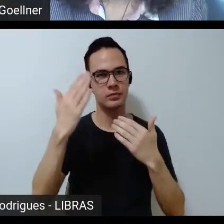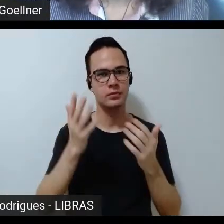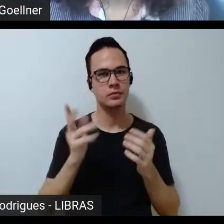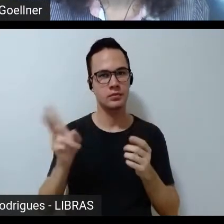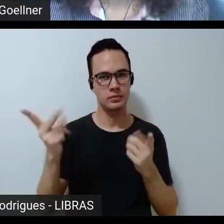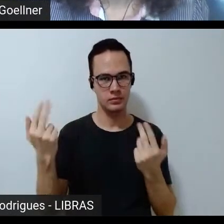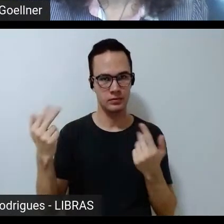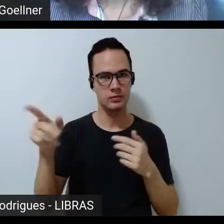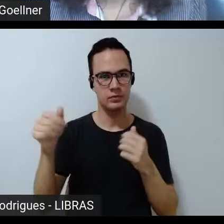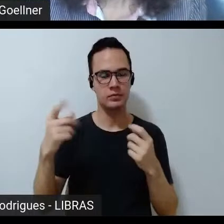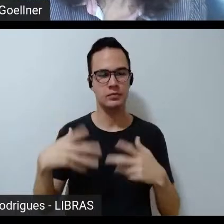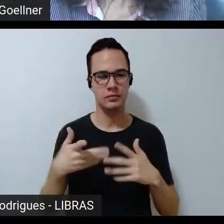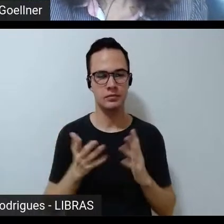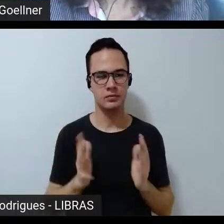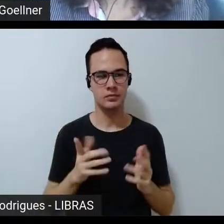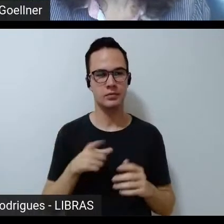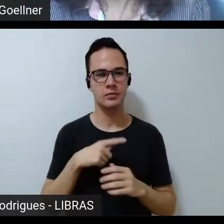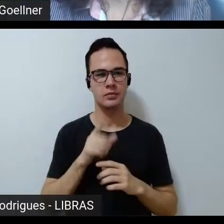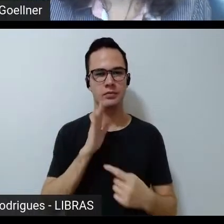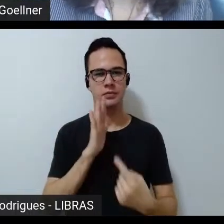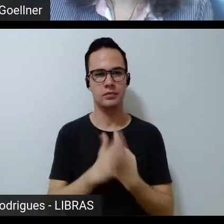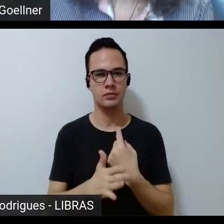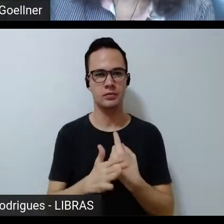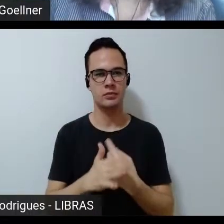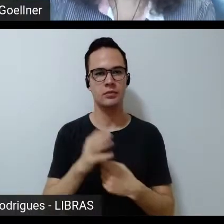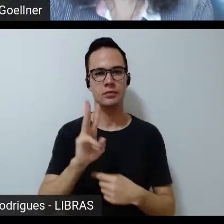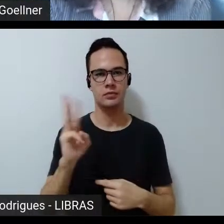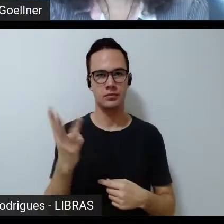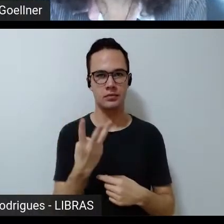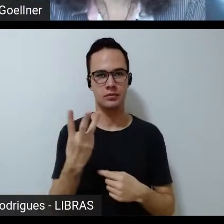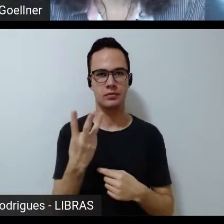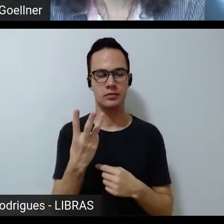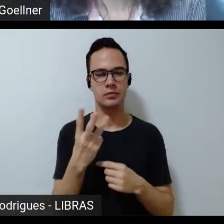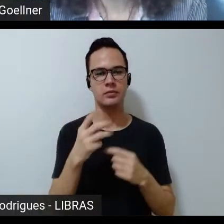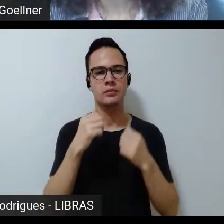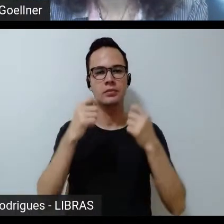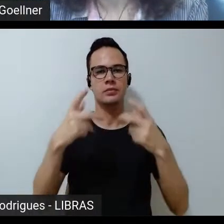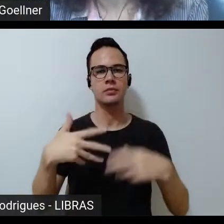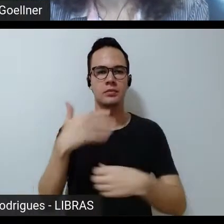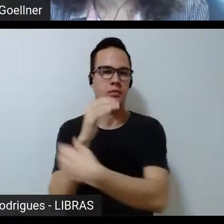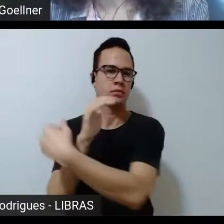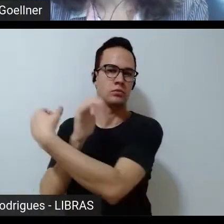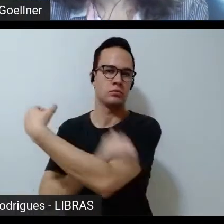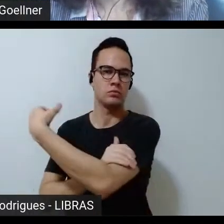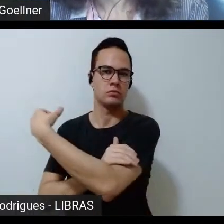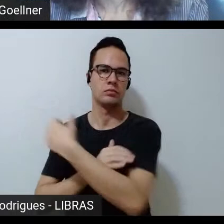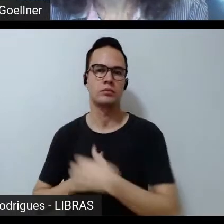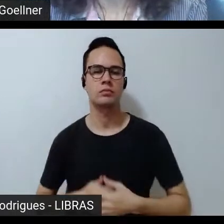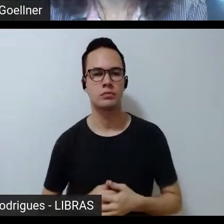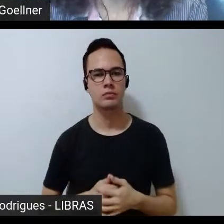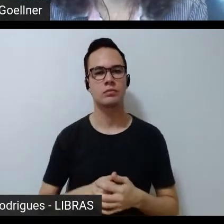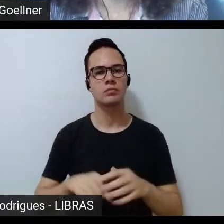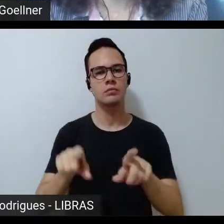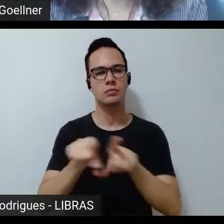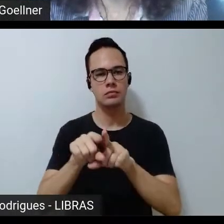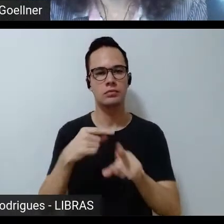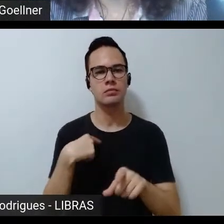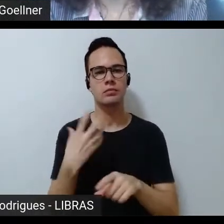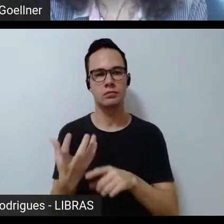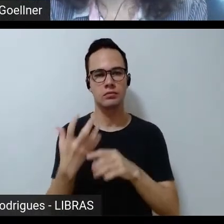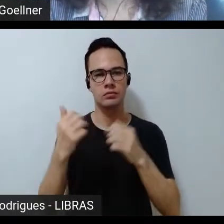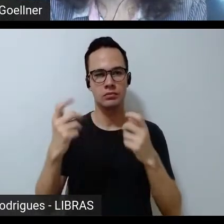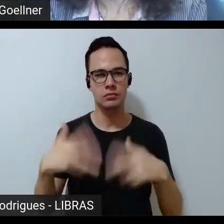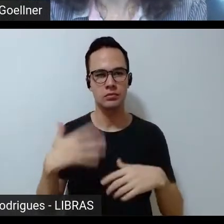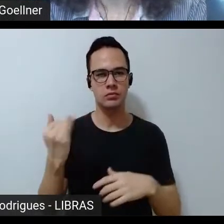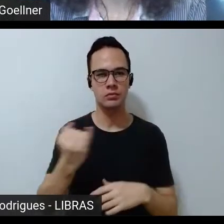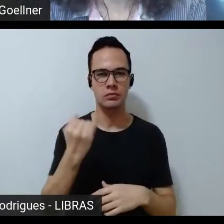que a Eni já começou a falar, tem uma pergunta para nós três, que é sobre a questão dos feminismos. e também gostaria de referendar a